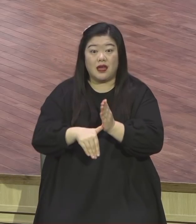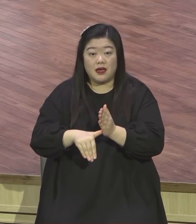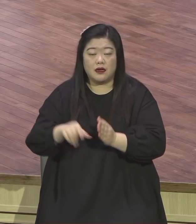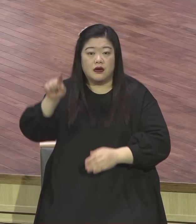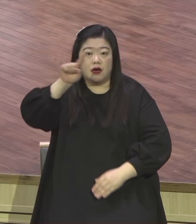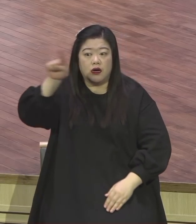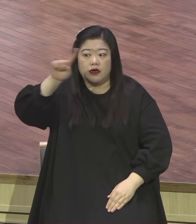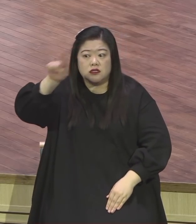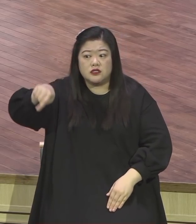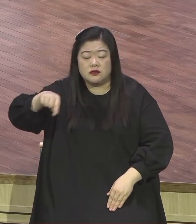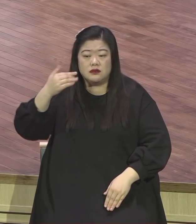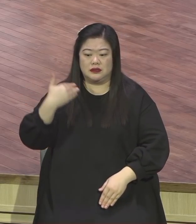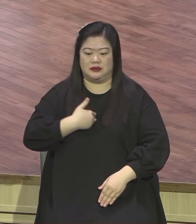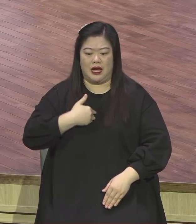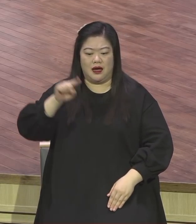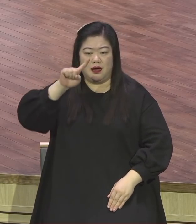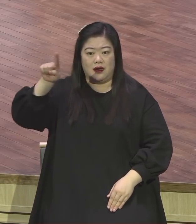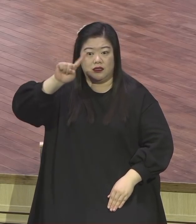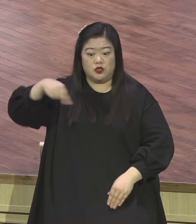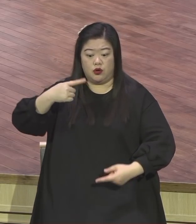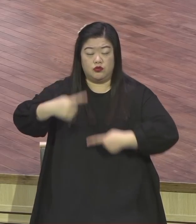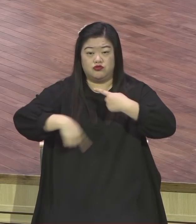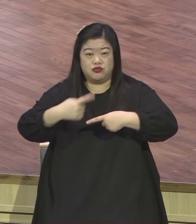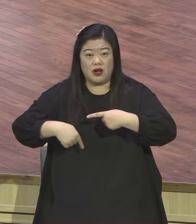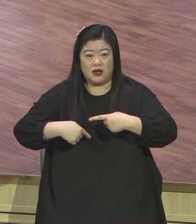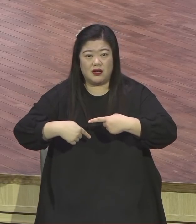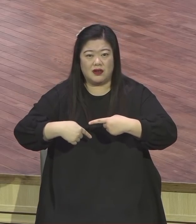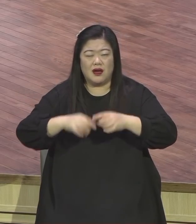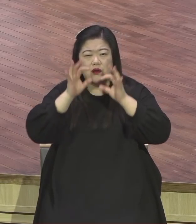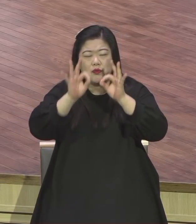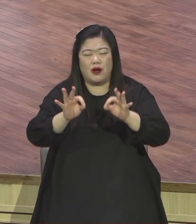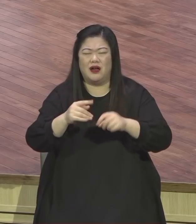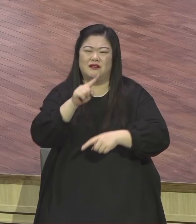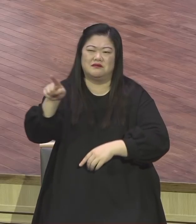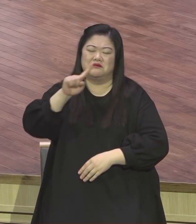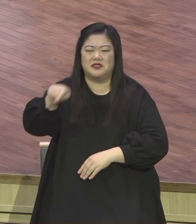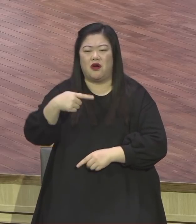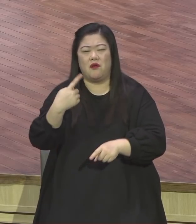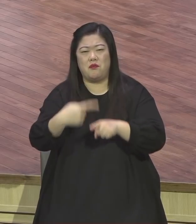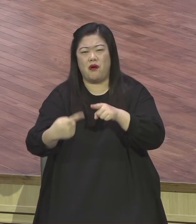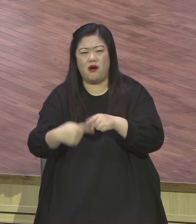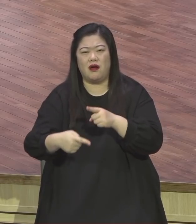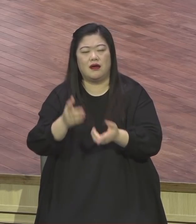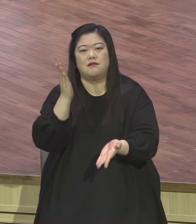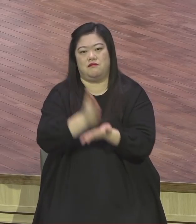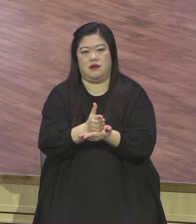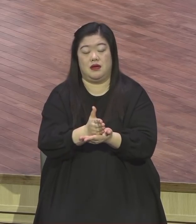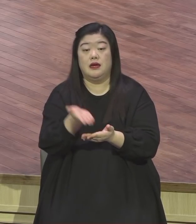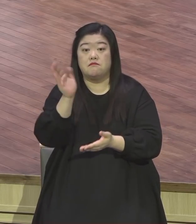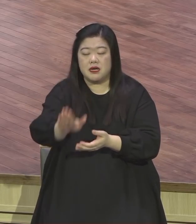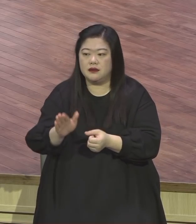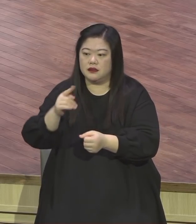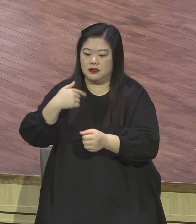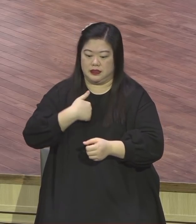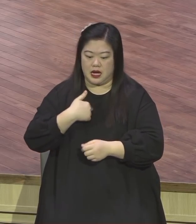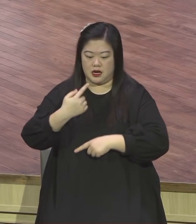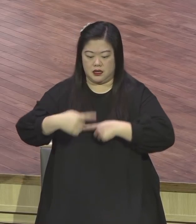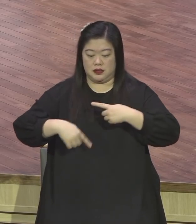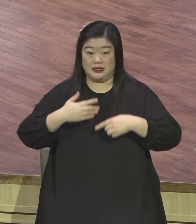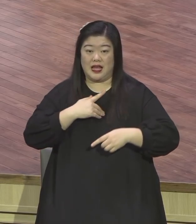아멘 하고 받아 먹는 사람은 말씀의 능력을 체험하게 돼요 이런